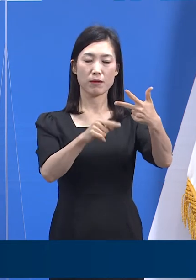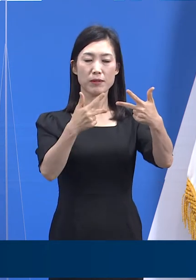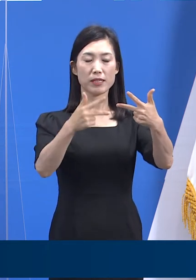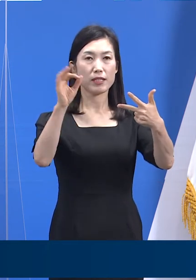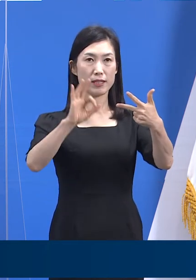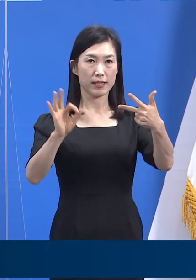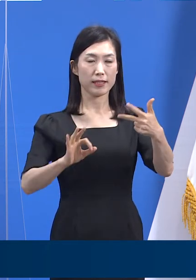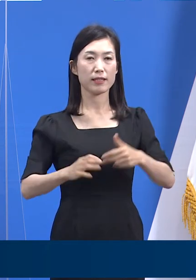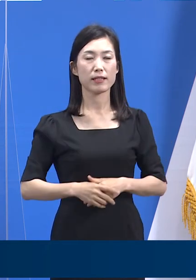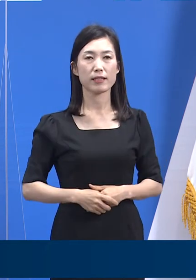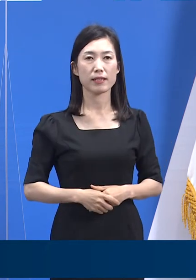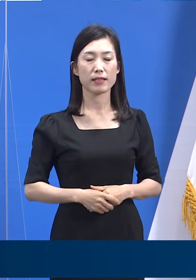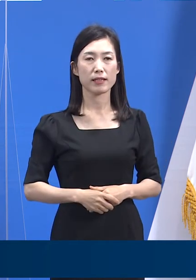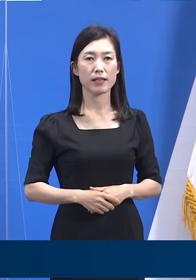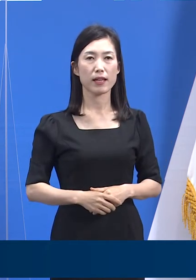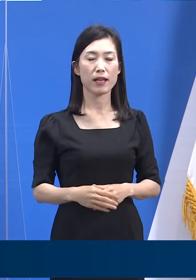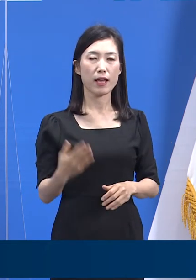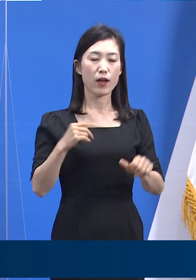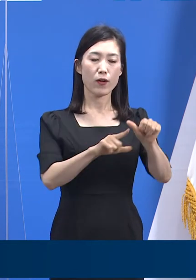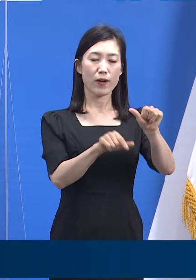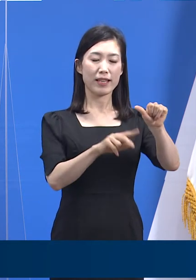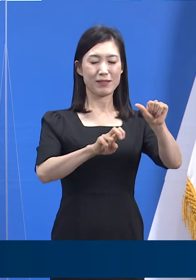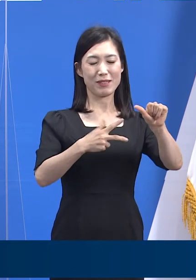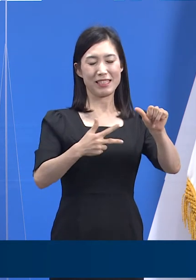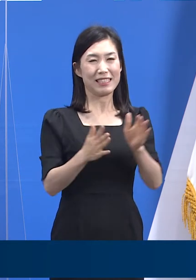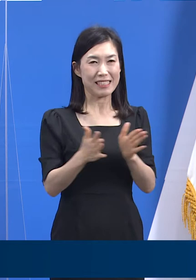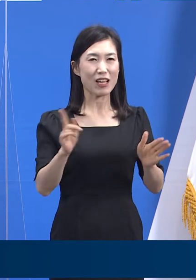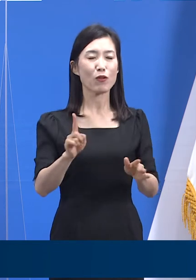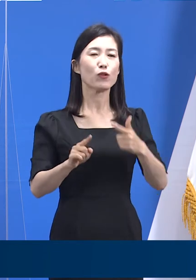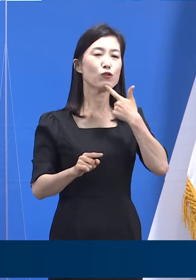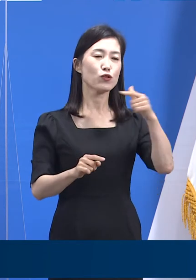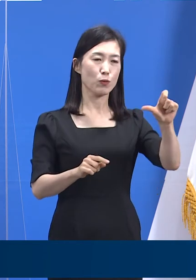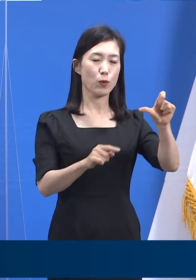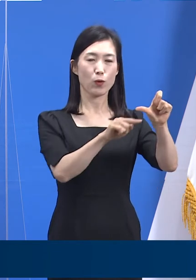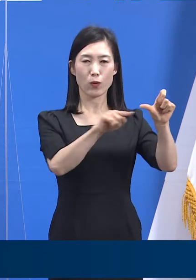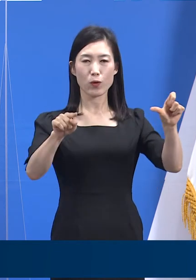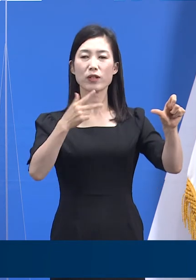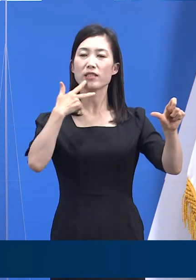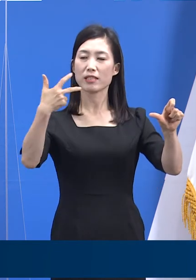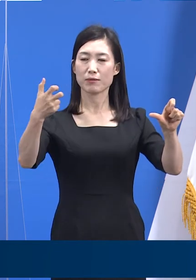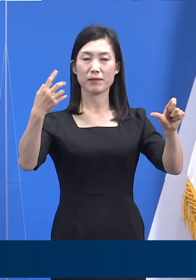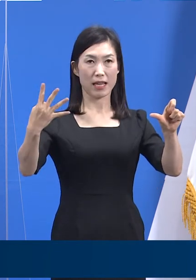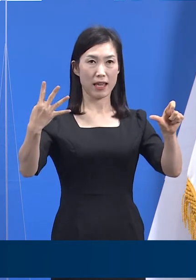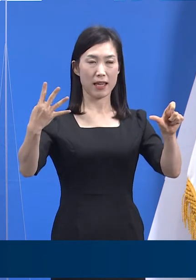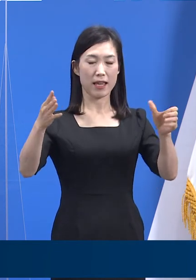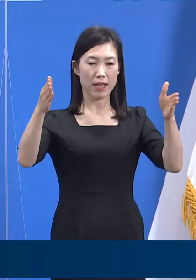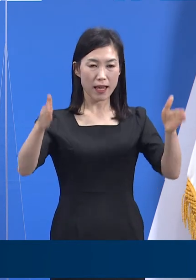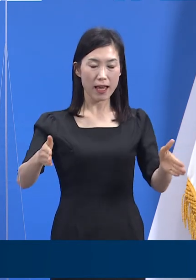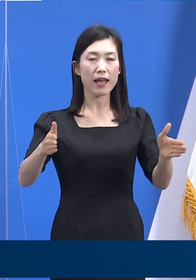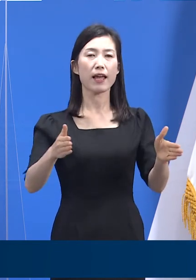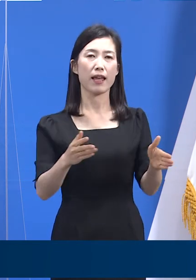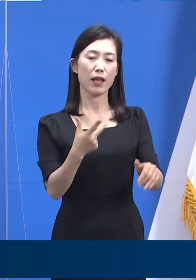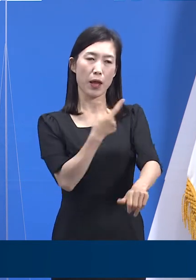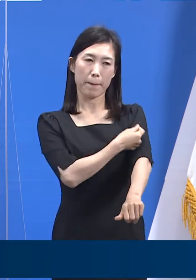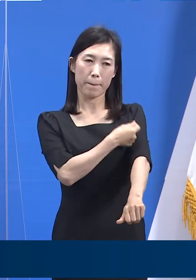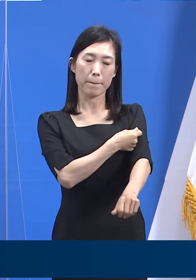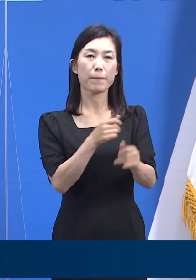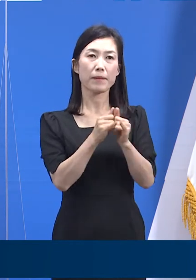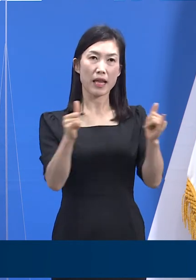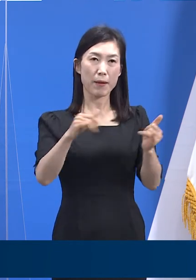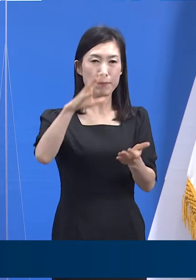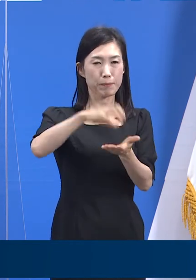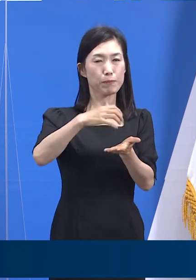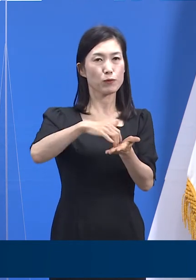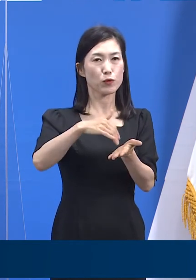5월 27일부터 시작된 65세에서 74세 연령군의 접종 대상자는